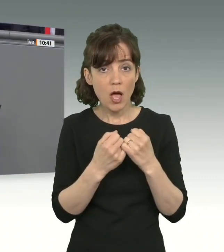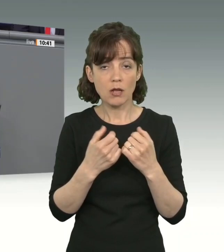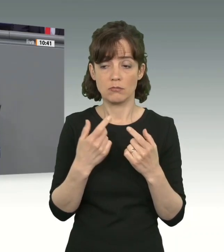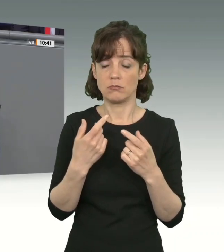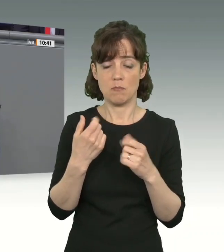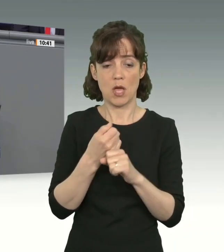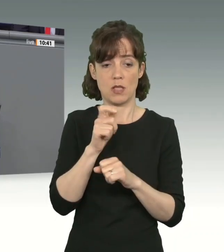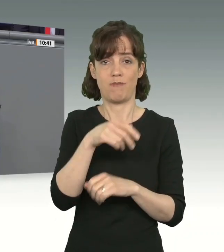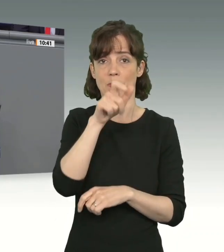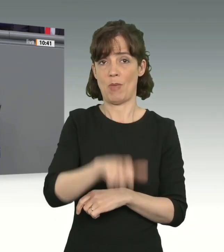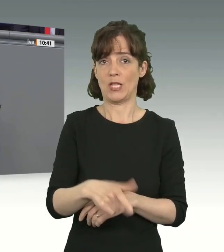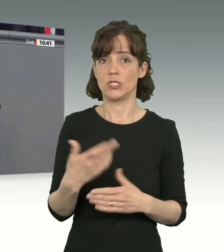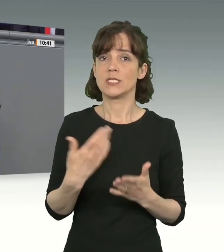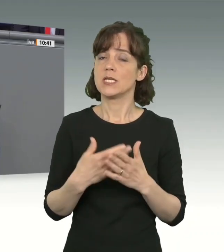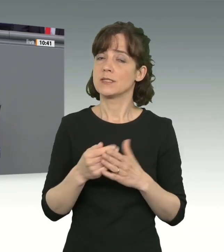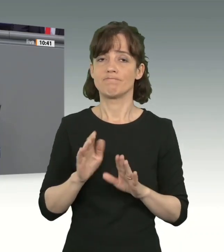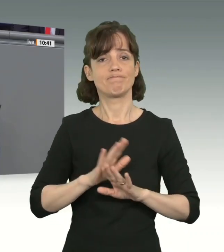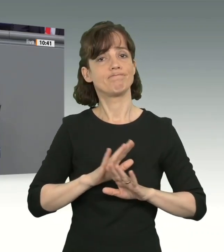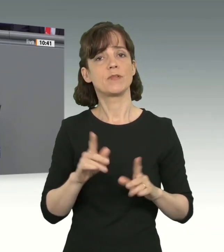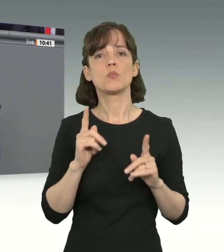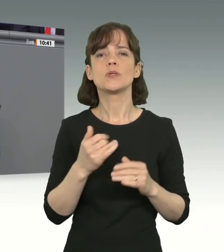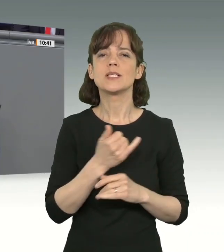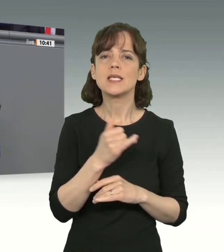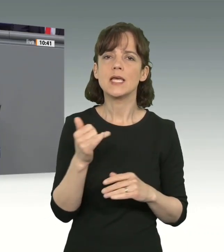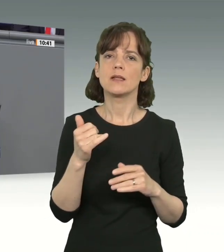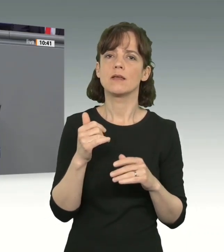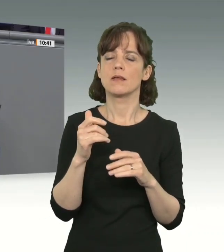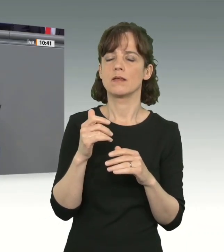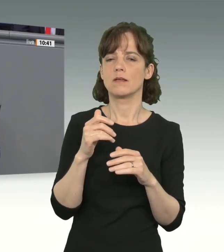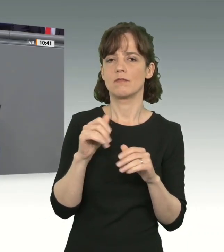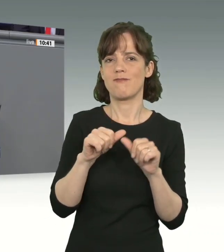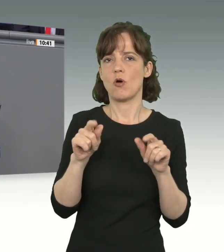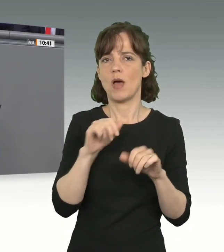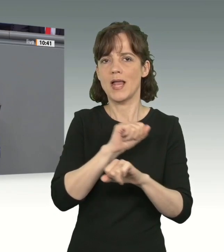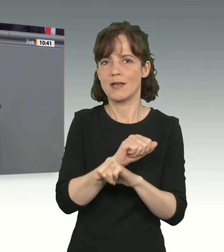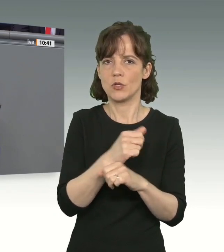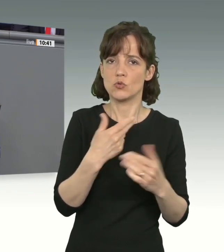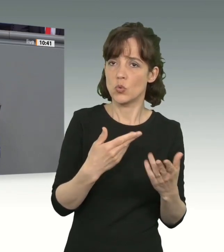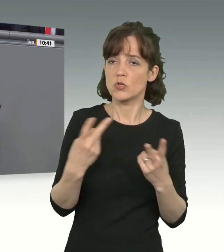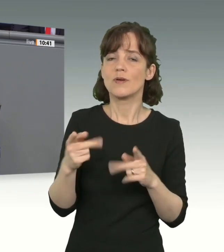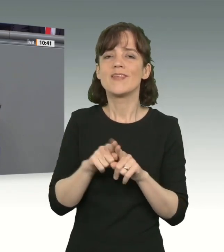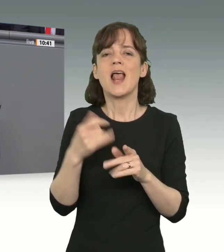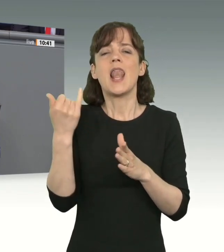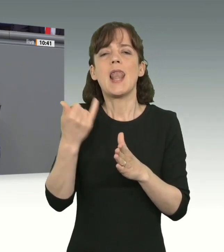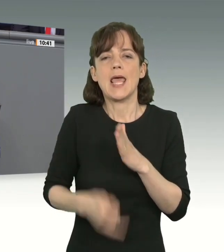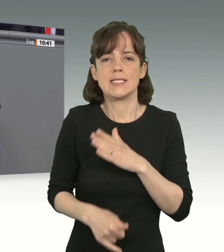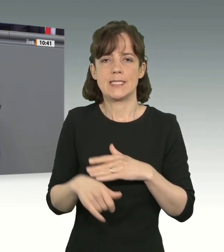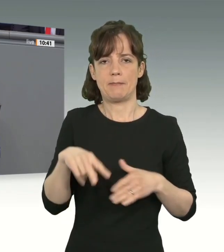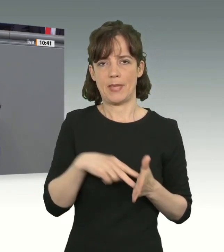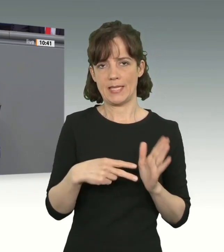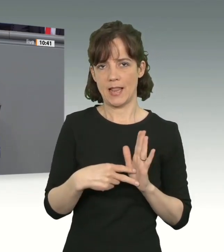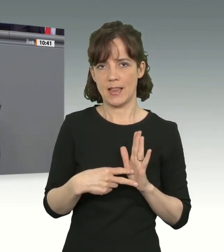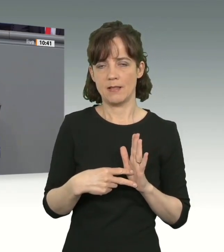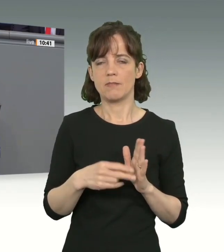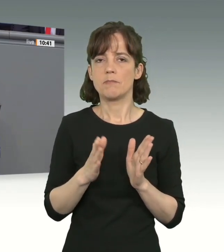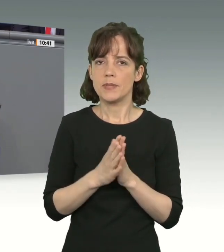Daher ist es geboten, dass jede Form von Haft immer nur als letztes Mittel angewendet wird. Ich möchte Sie daran erinnern, dass das Grundrecht